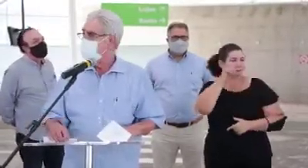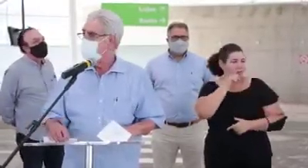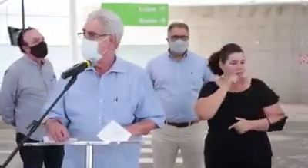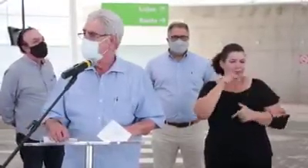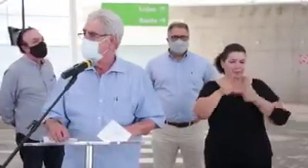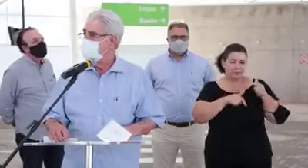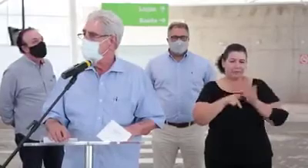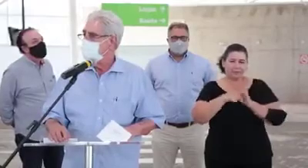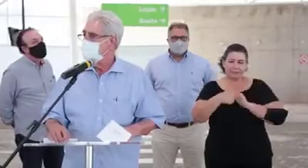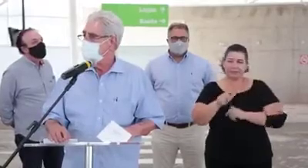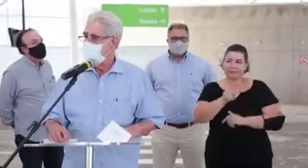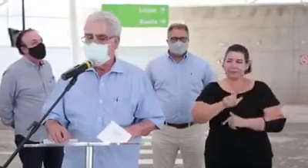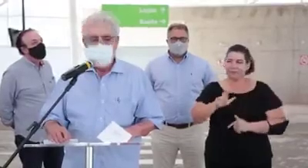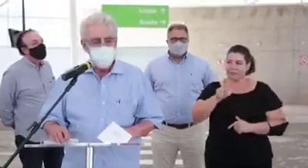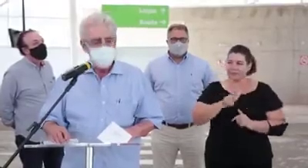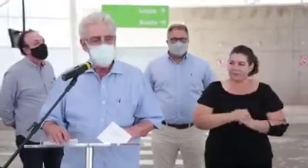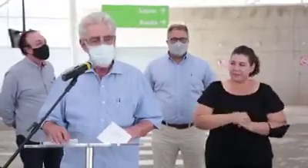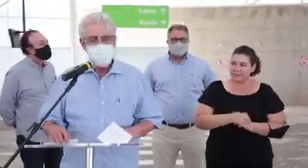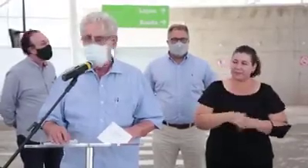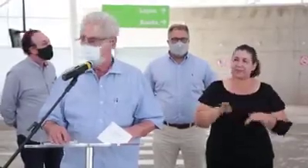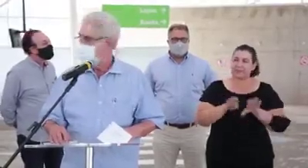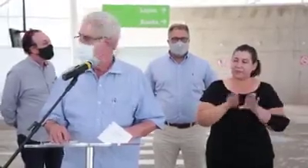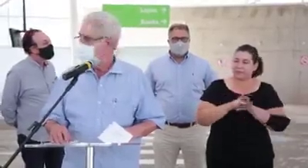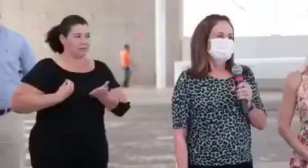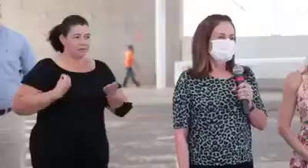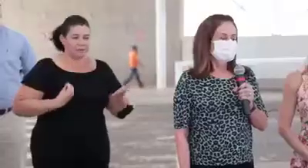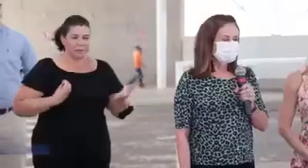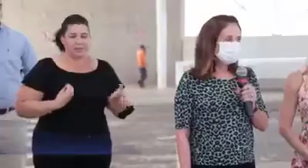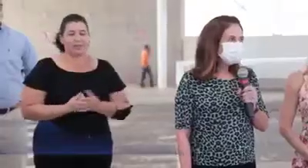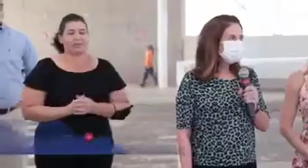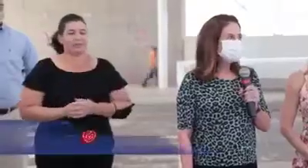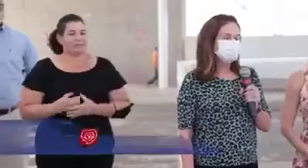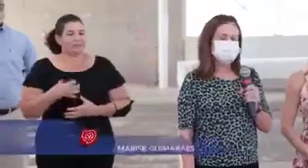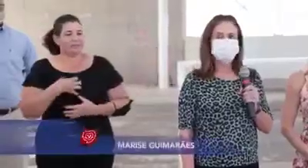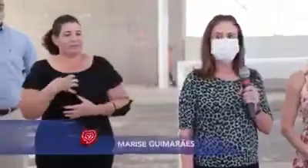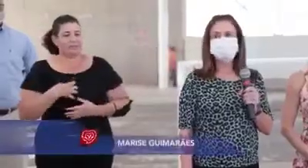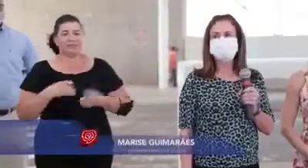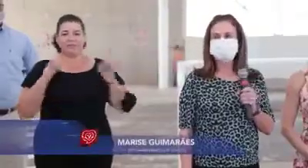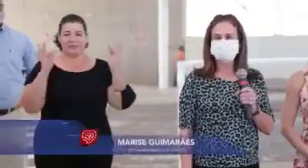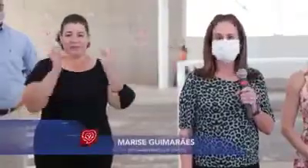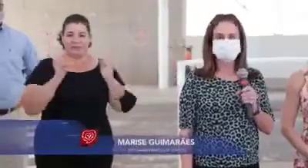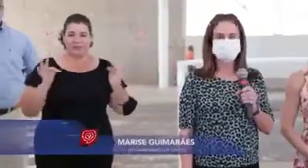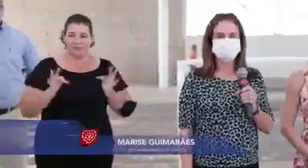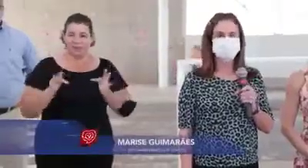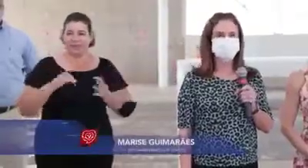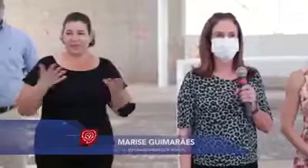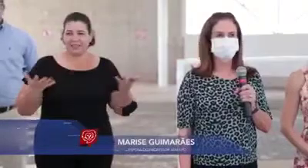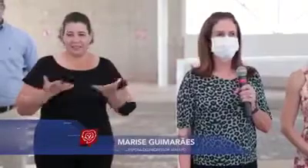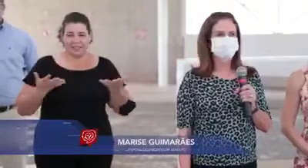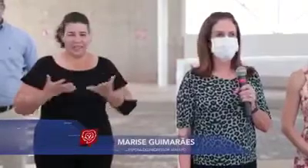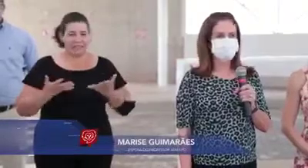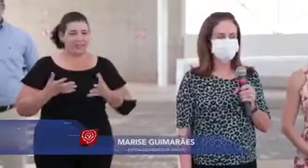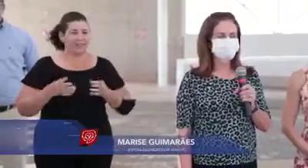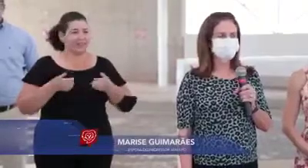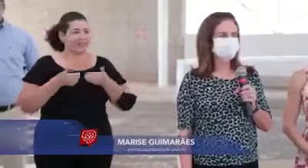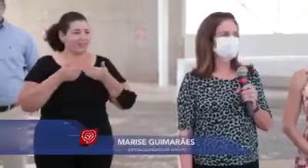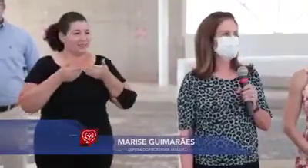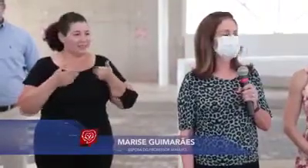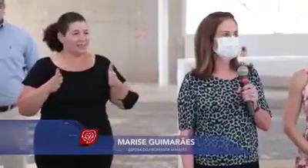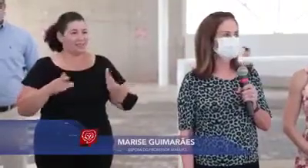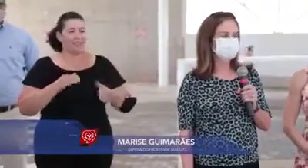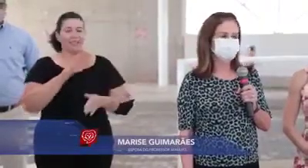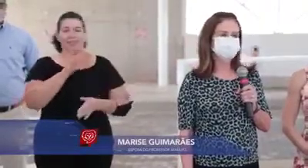para o conforto das suas vidas. É com muito orgulho que participamos desta cerimônia de inauguração